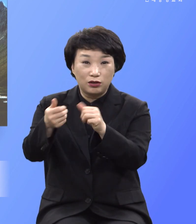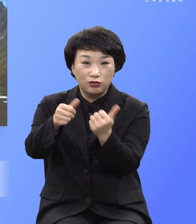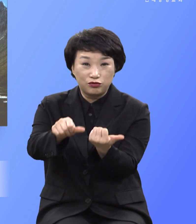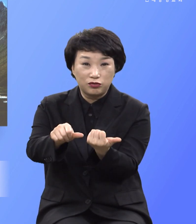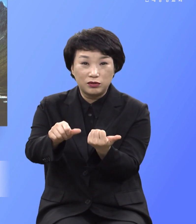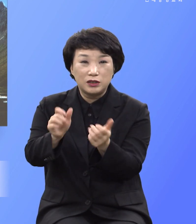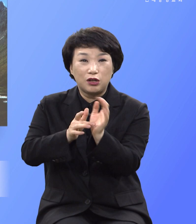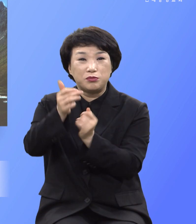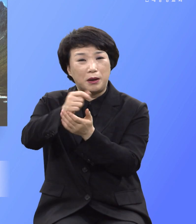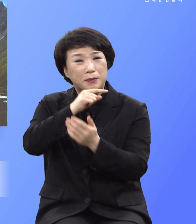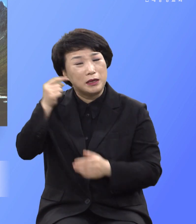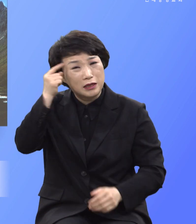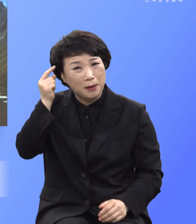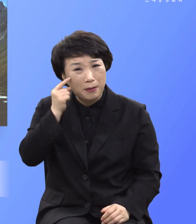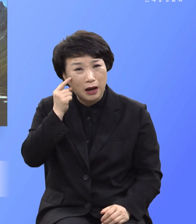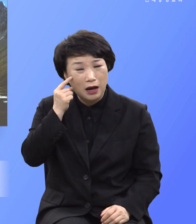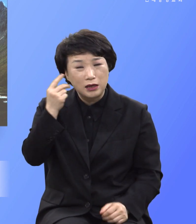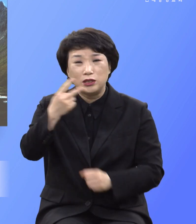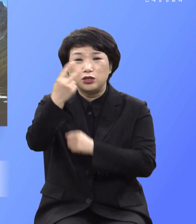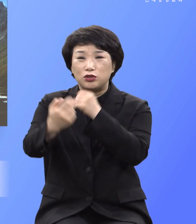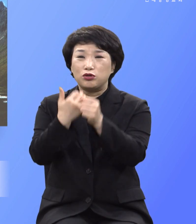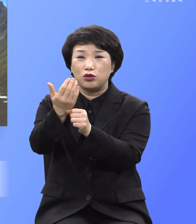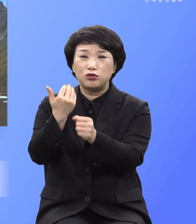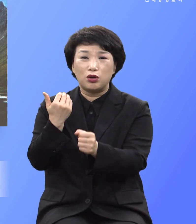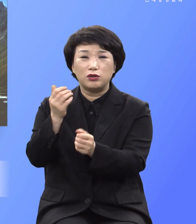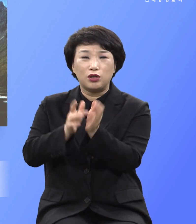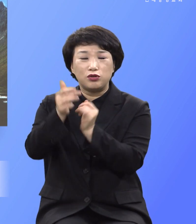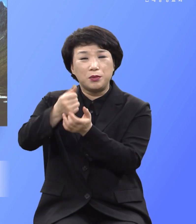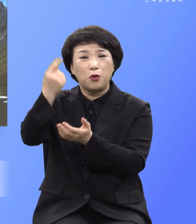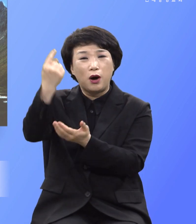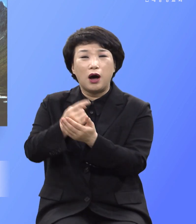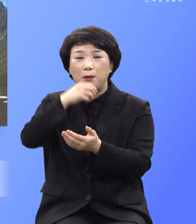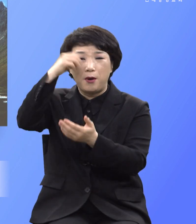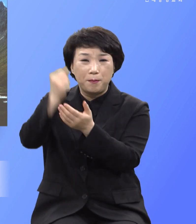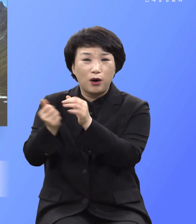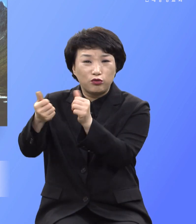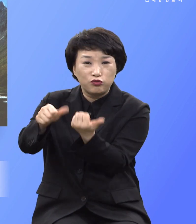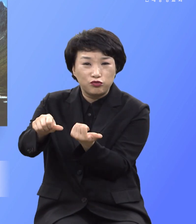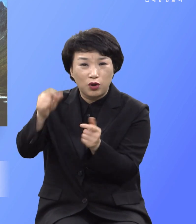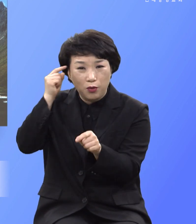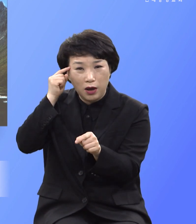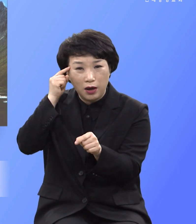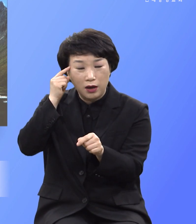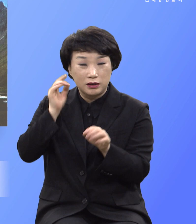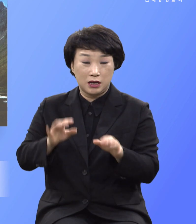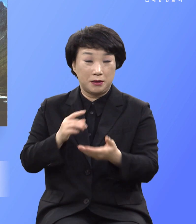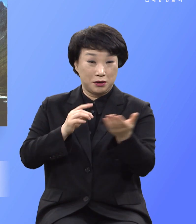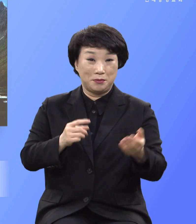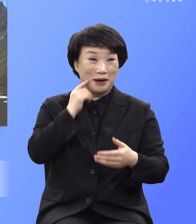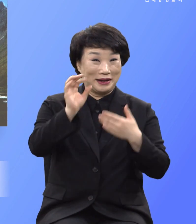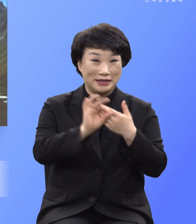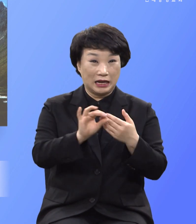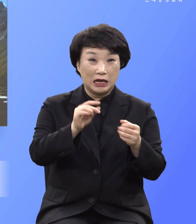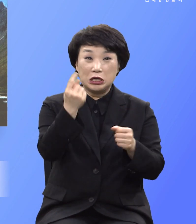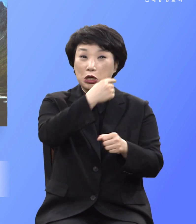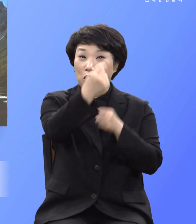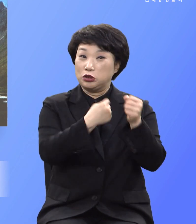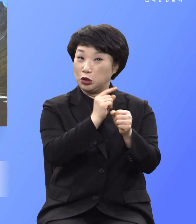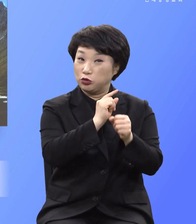이천년 전에 왜 와서 죽으셨을까요? 만약에 천년 후에 주님이 오셨다면 나와